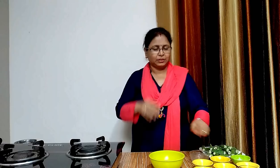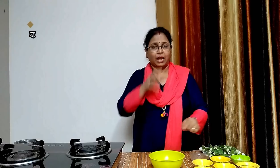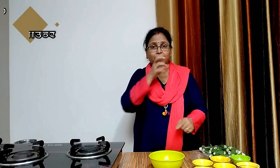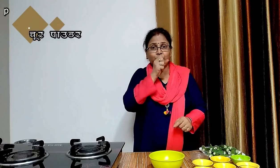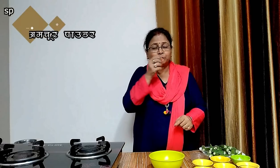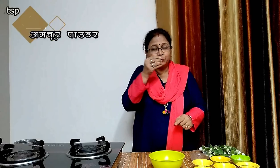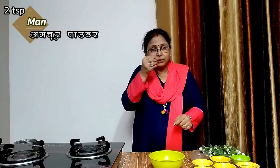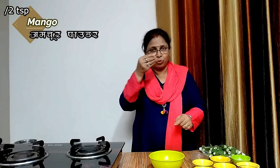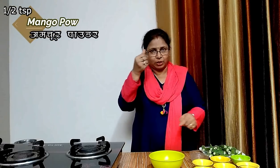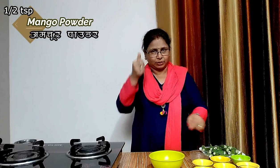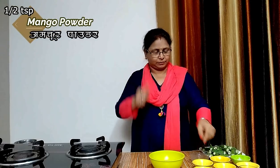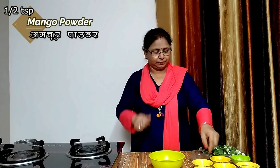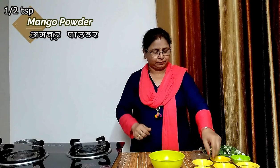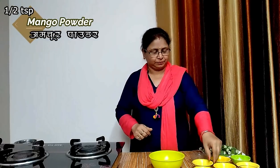आधा चमच अंग जूर पाउडर